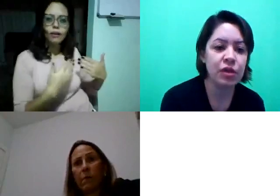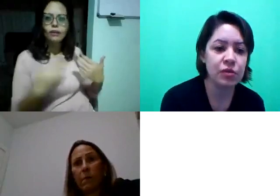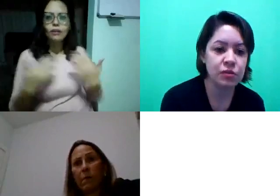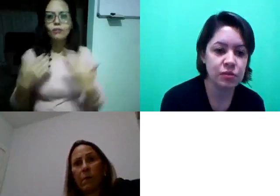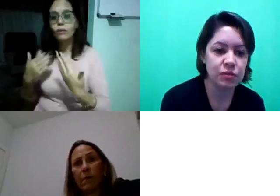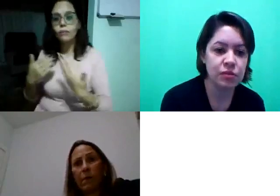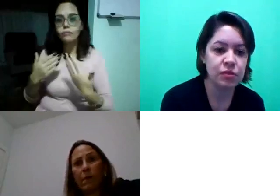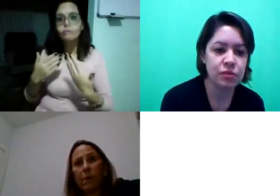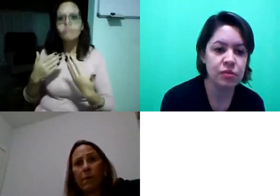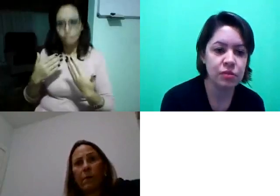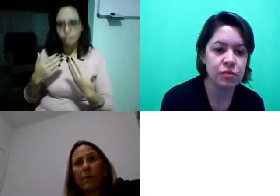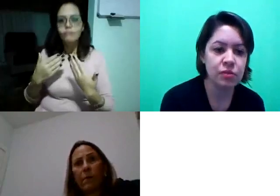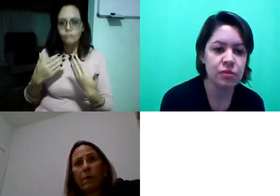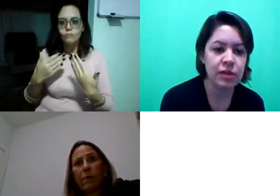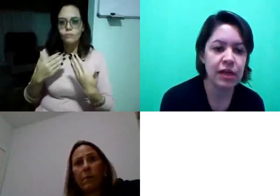anafórico.